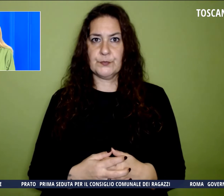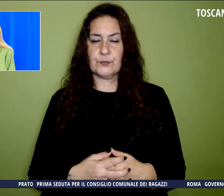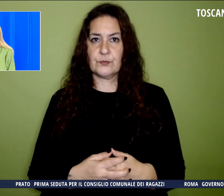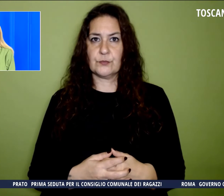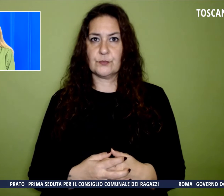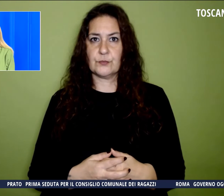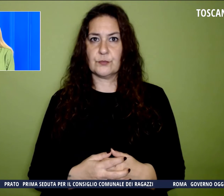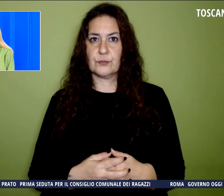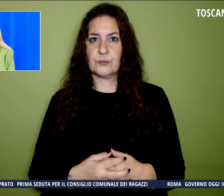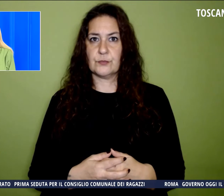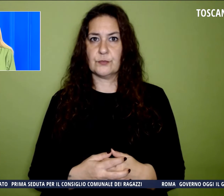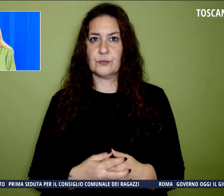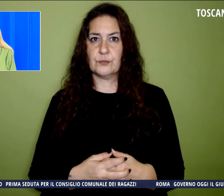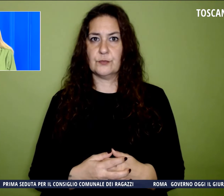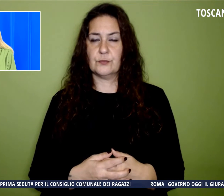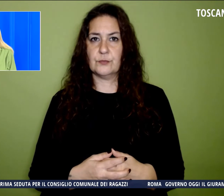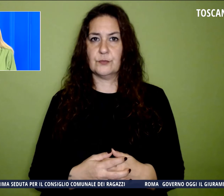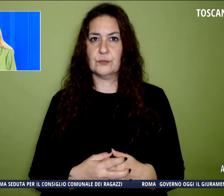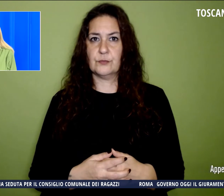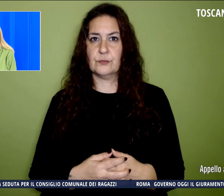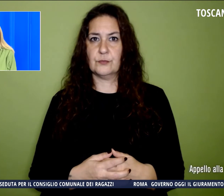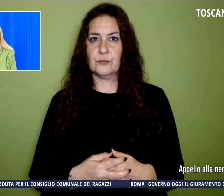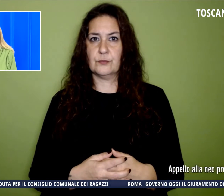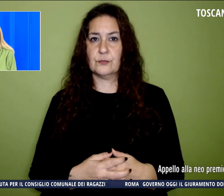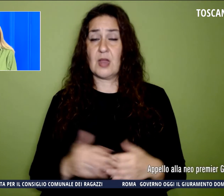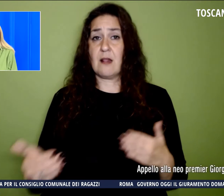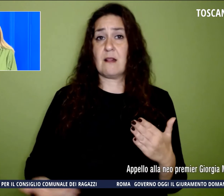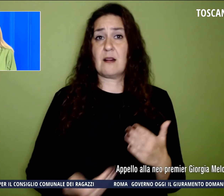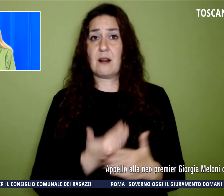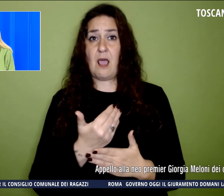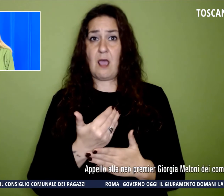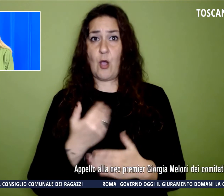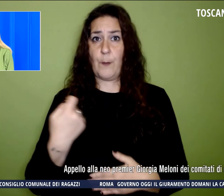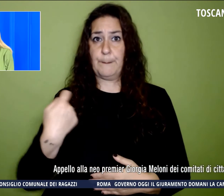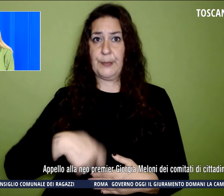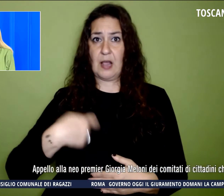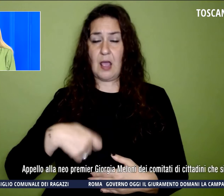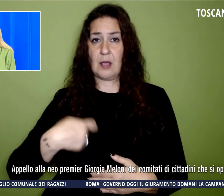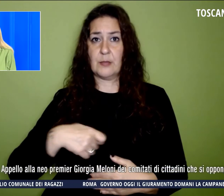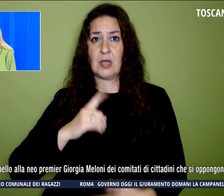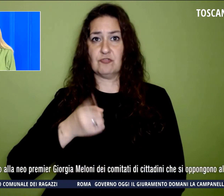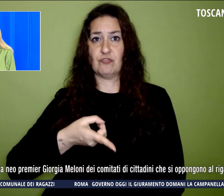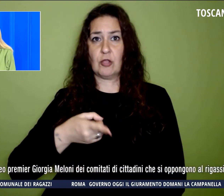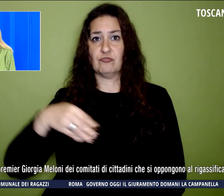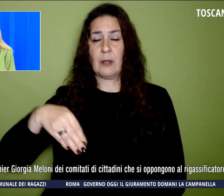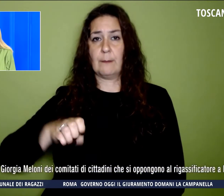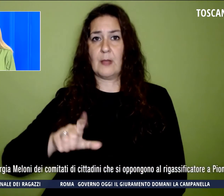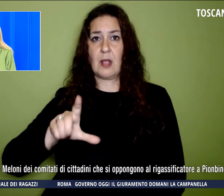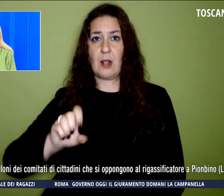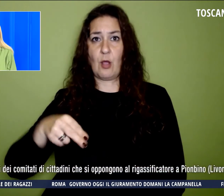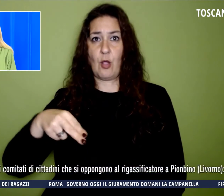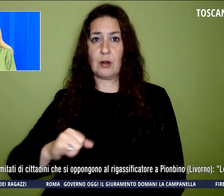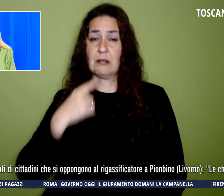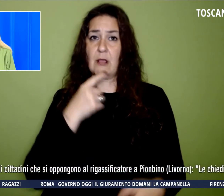Appello alla neo premier Giorgia Meloni dei comitati di cittadini che si